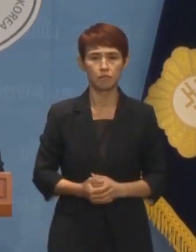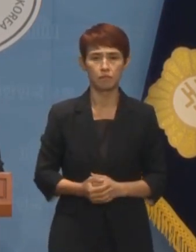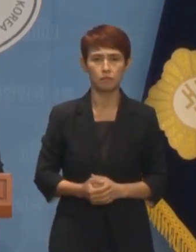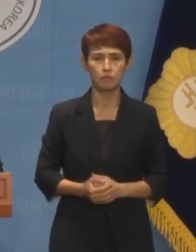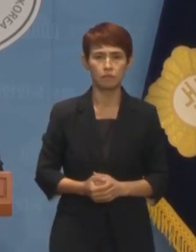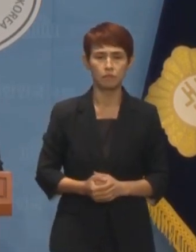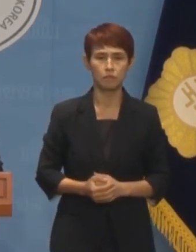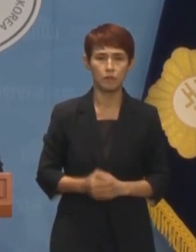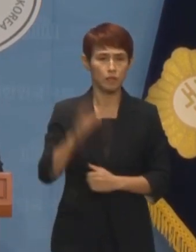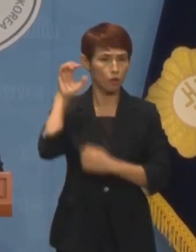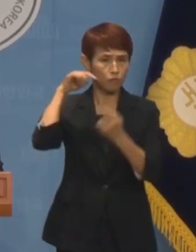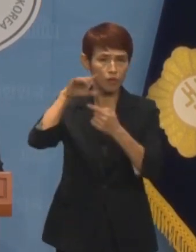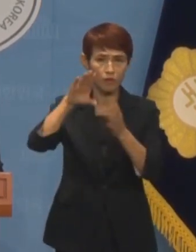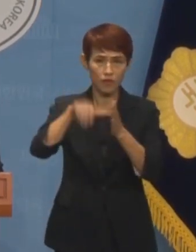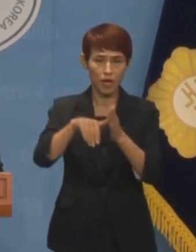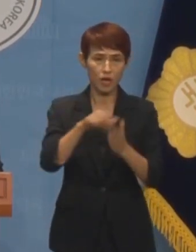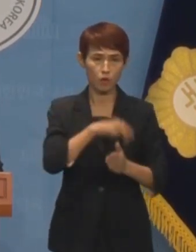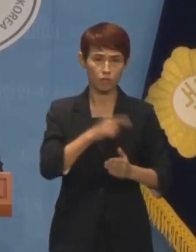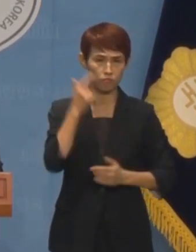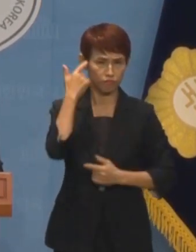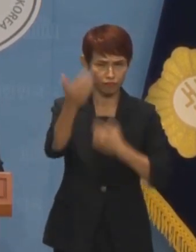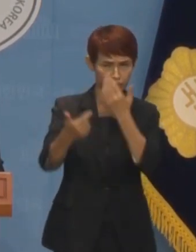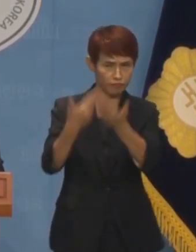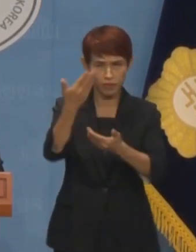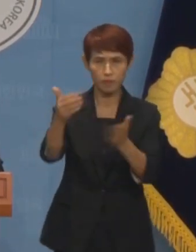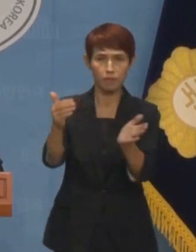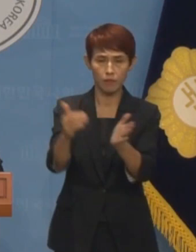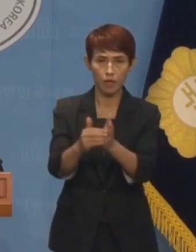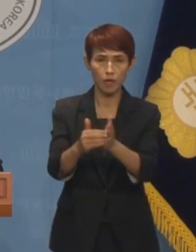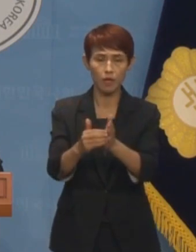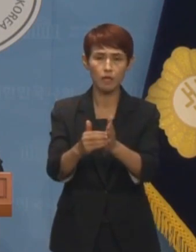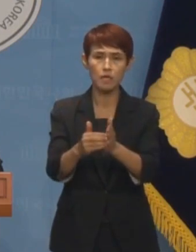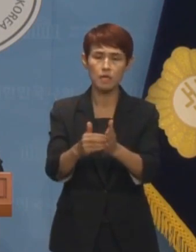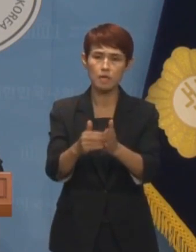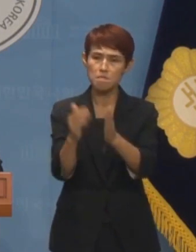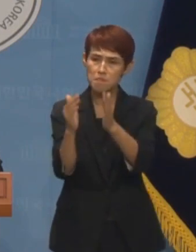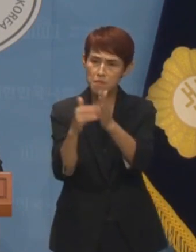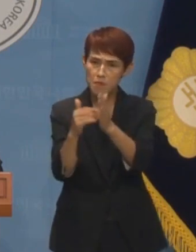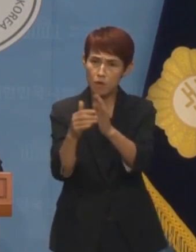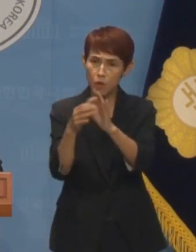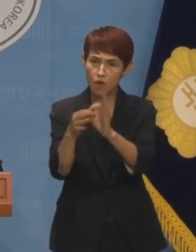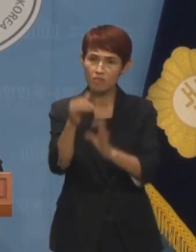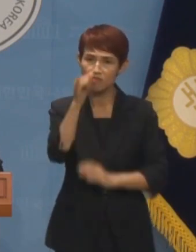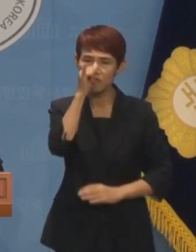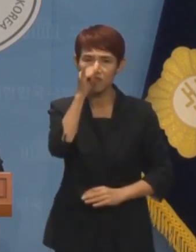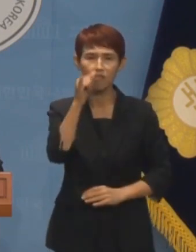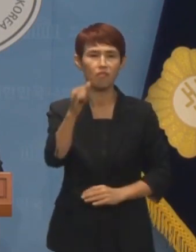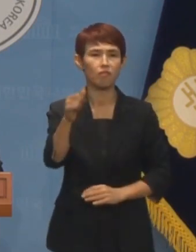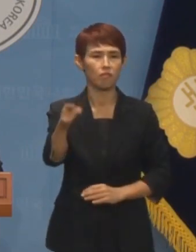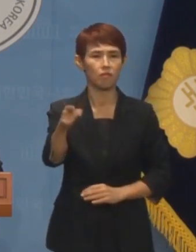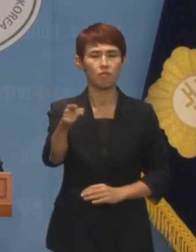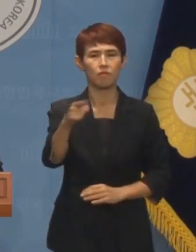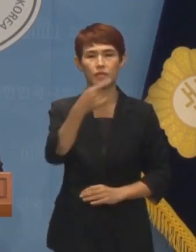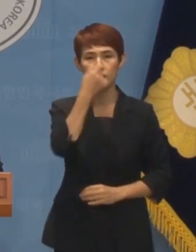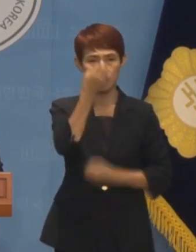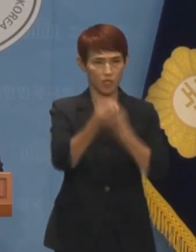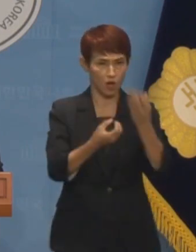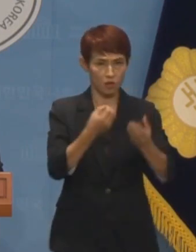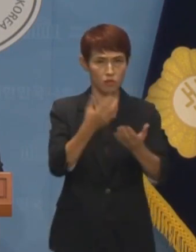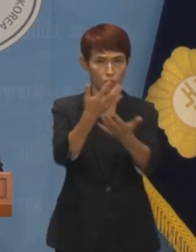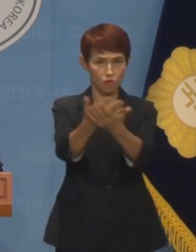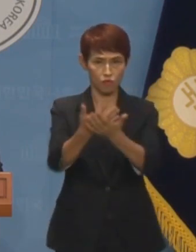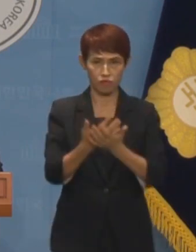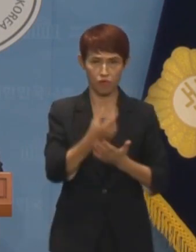과정에서 여러 의원들이 지적한 바와 같이 직무상 비밀에 속한다는 이유로 증언이나 서류의